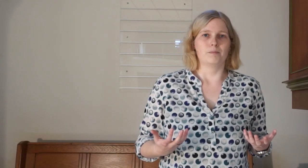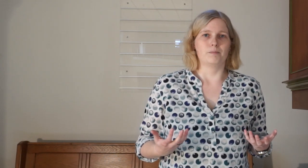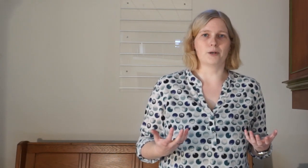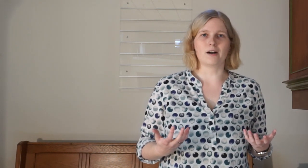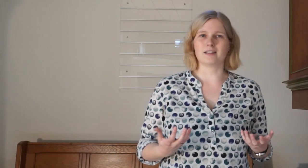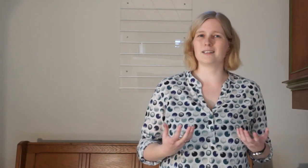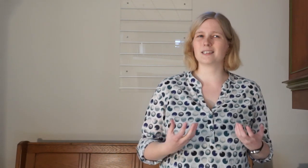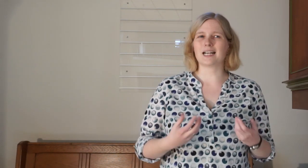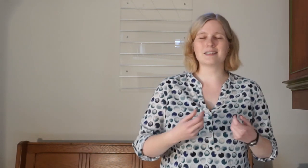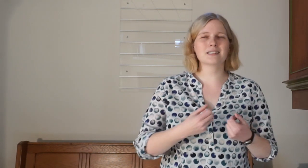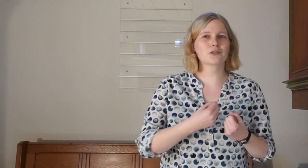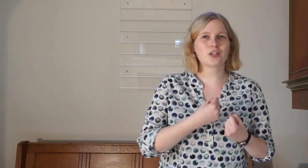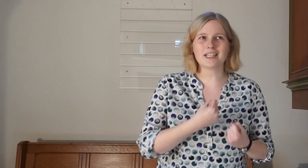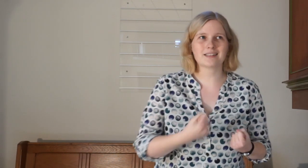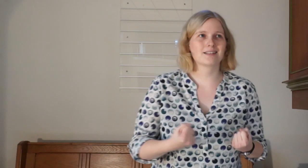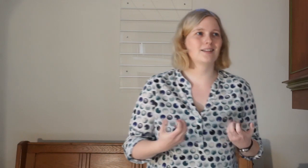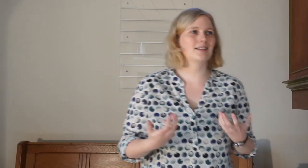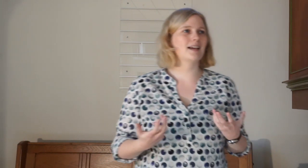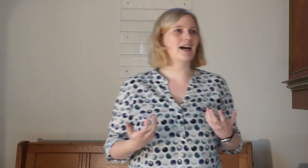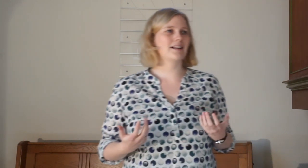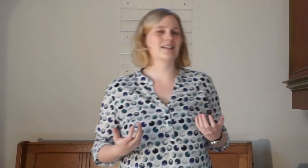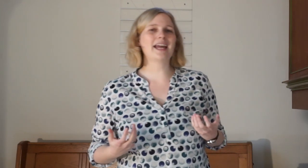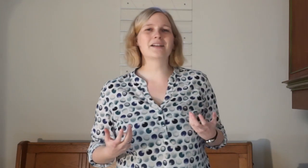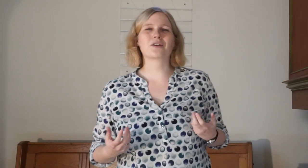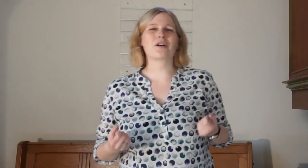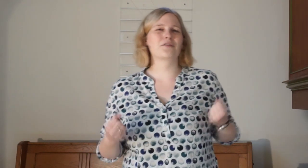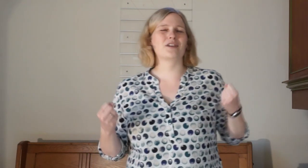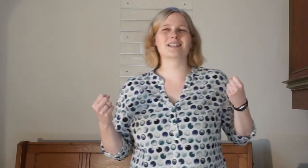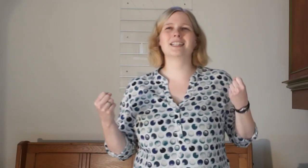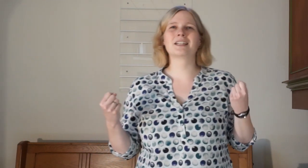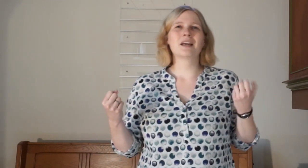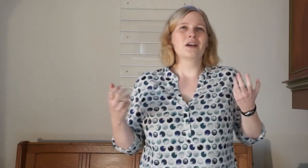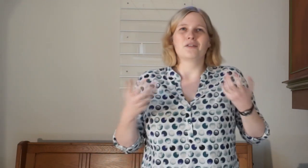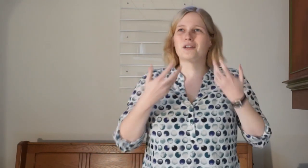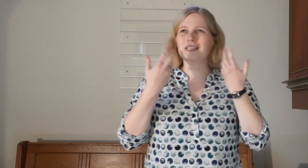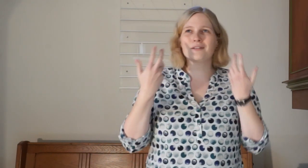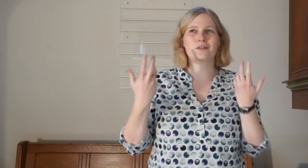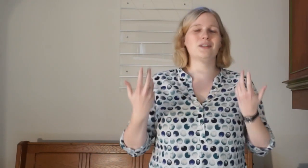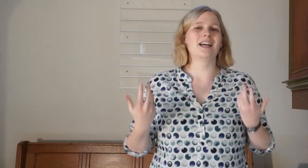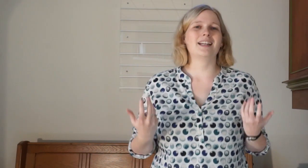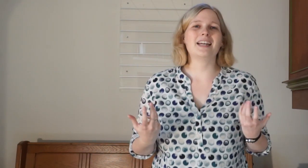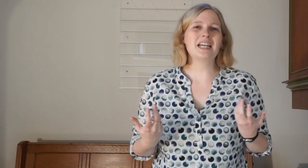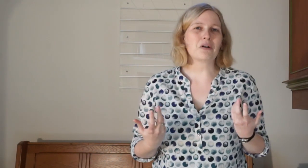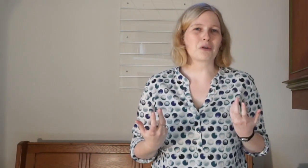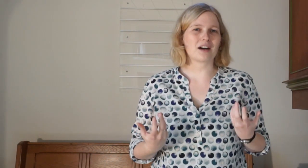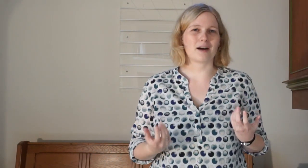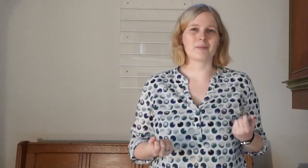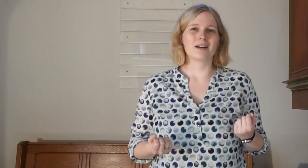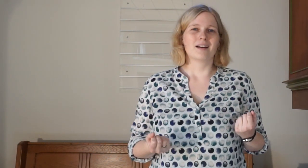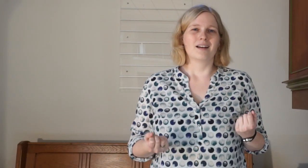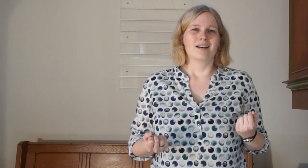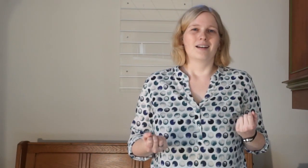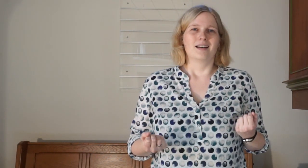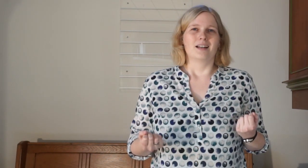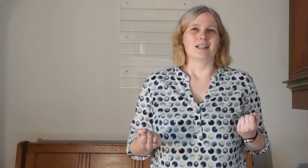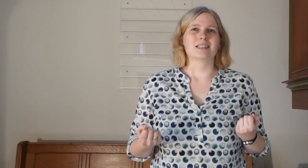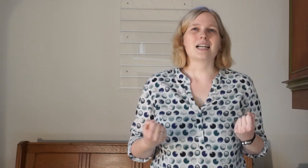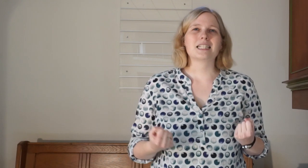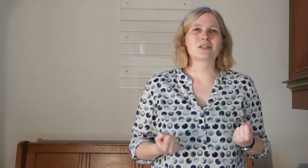Boah, diese ganzen Geschichten, die sie da erzählen konnten, was ihnen von Jesus wieder in Erinnerung kam, das tat ihnen